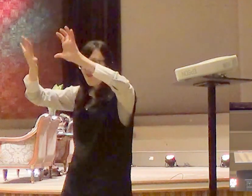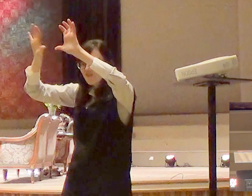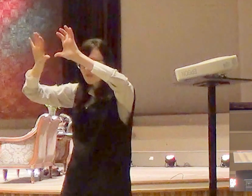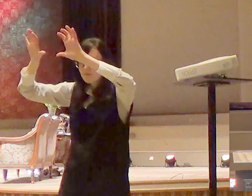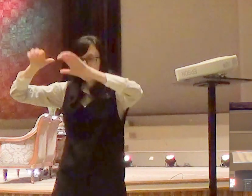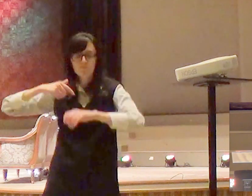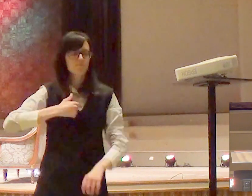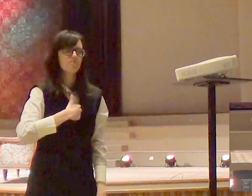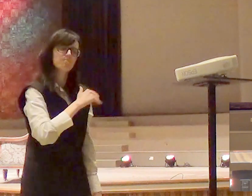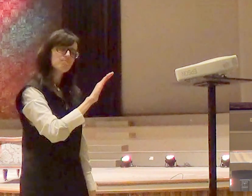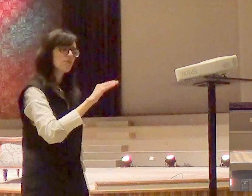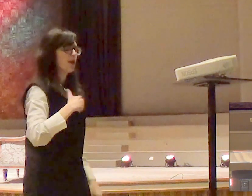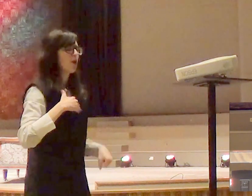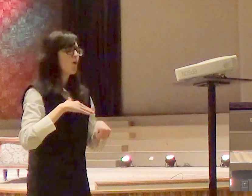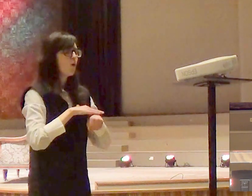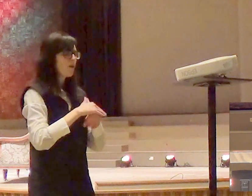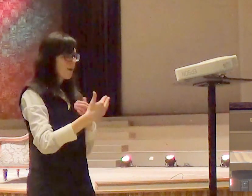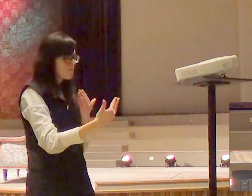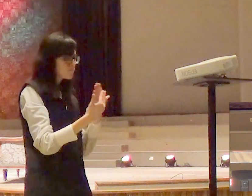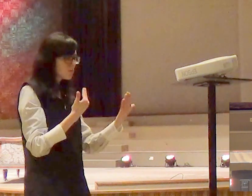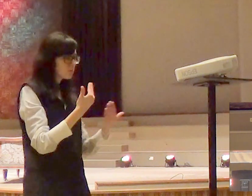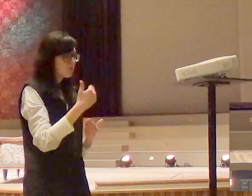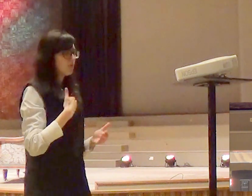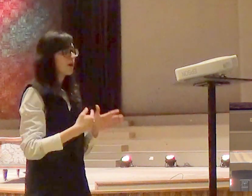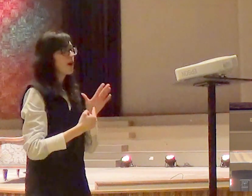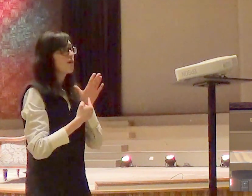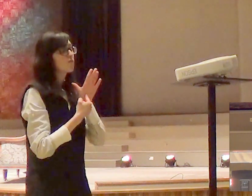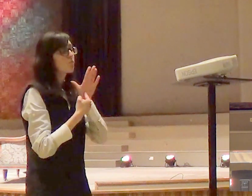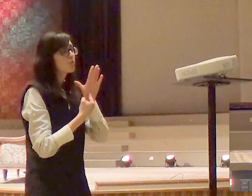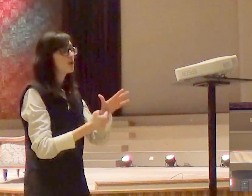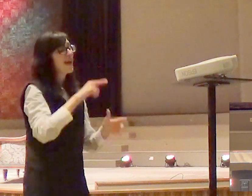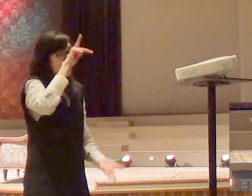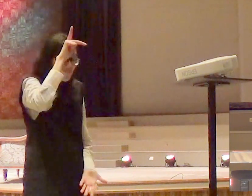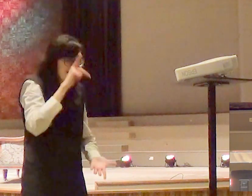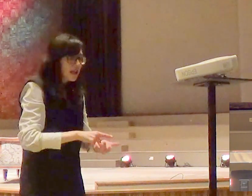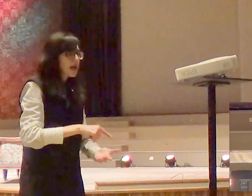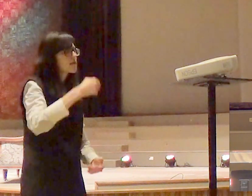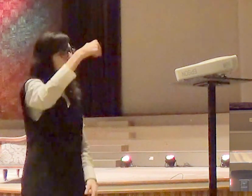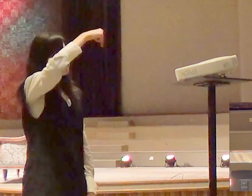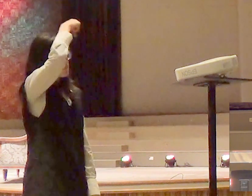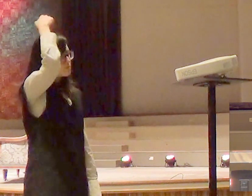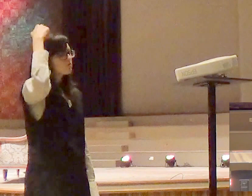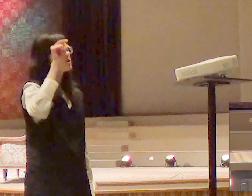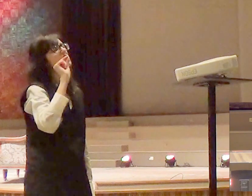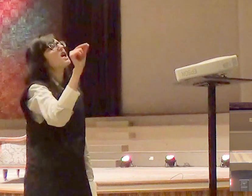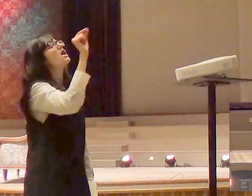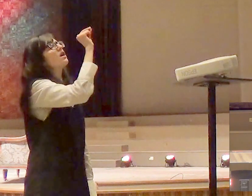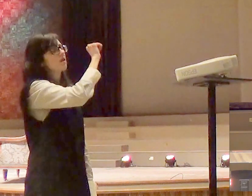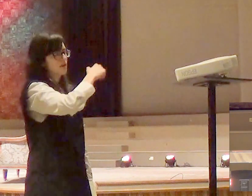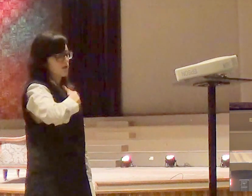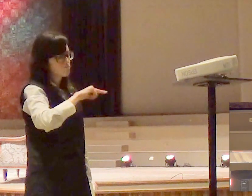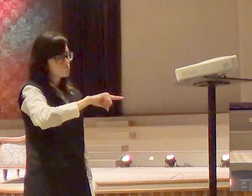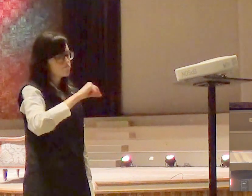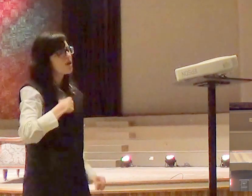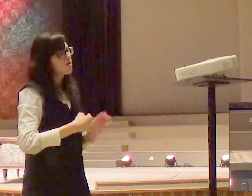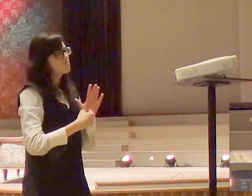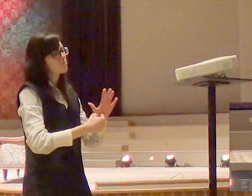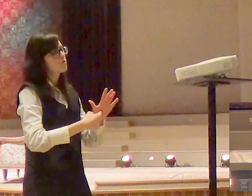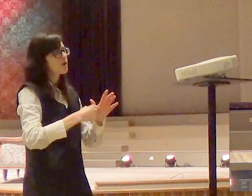conversar e vou mostrar quem é santo quem eu escolhi quem eu ungi e